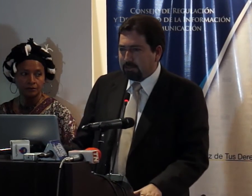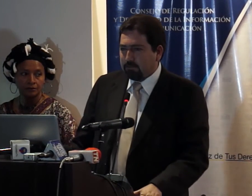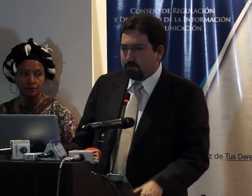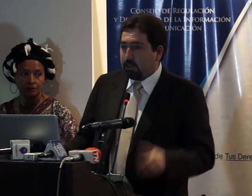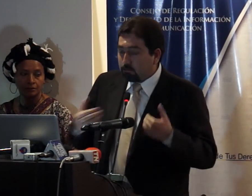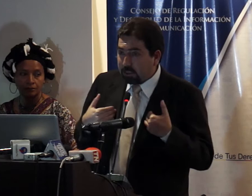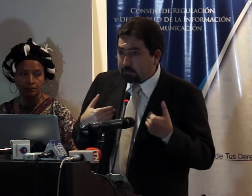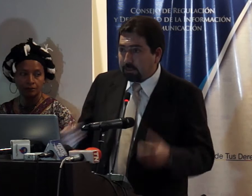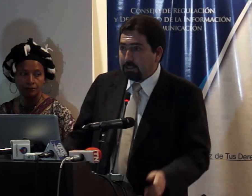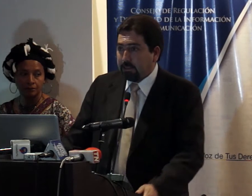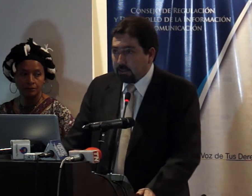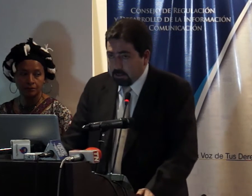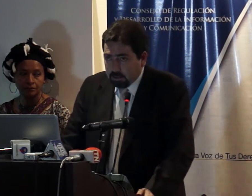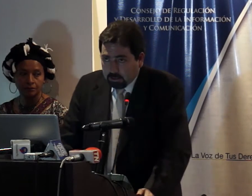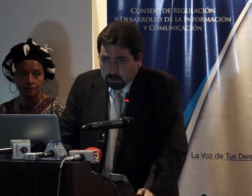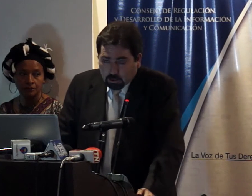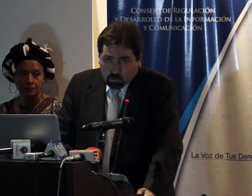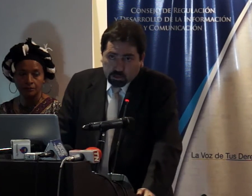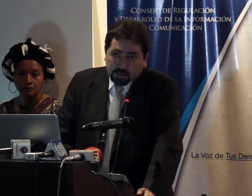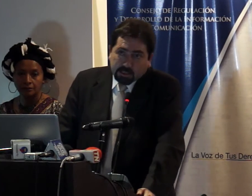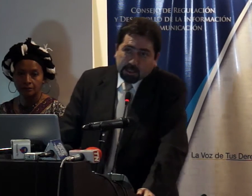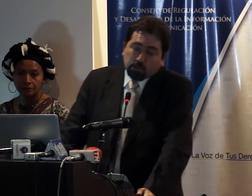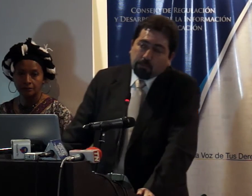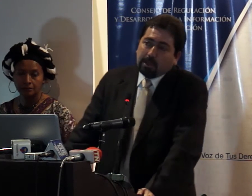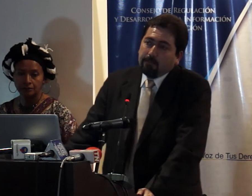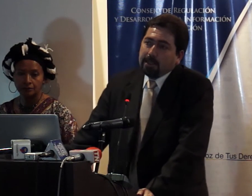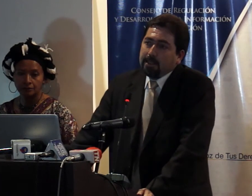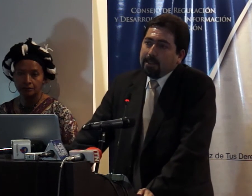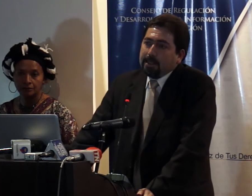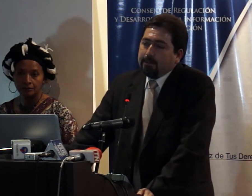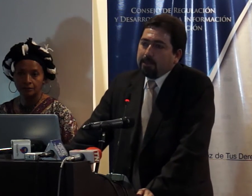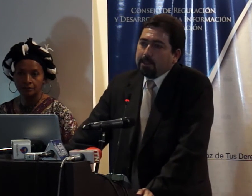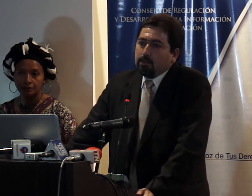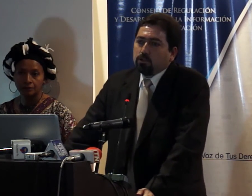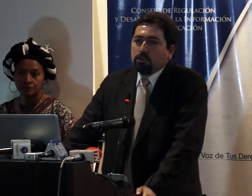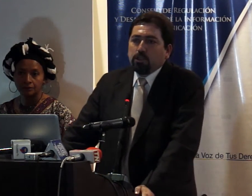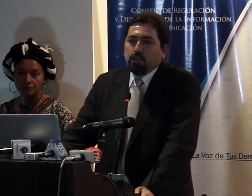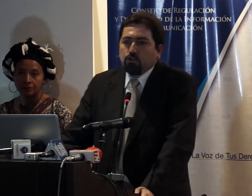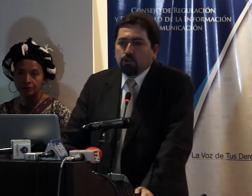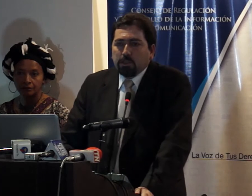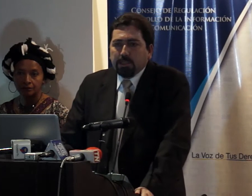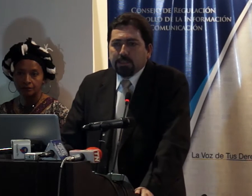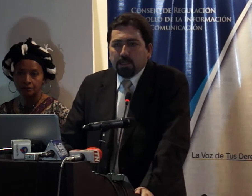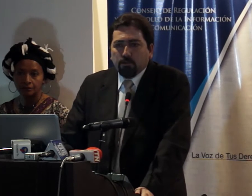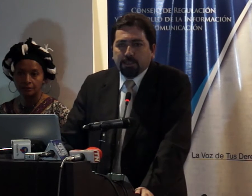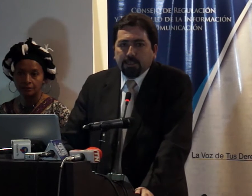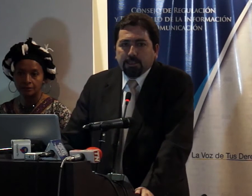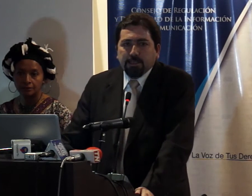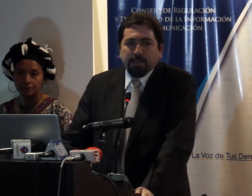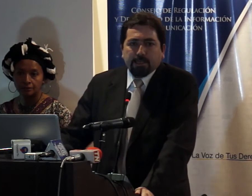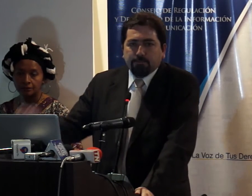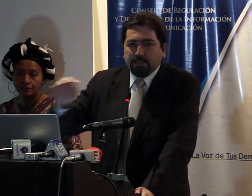vidas en nuestras vidas de adultos en este caso pero también en la vida de los niños niñas y